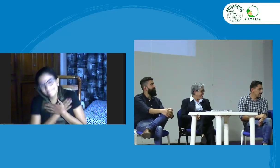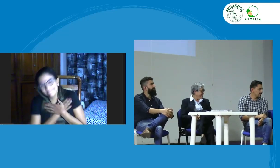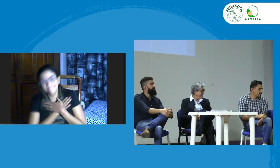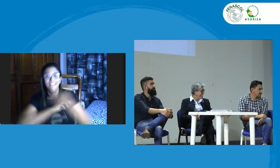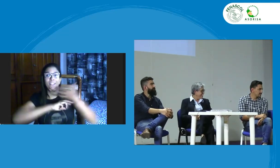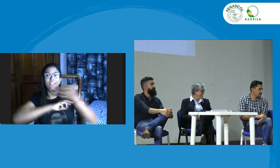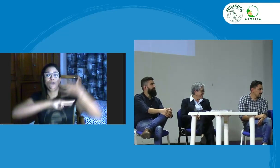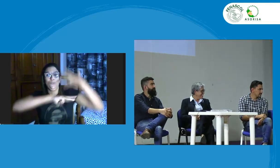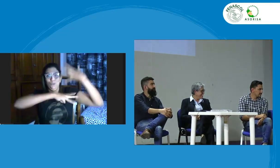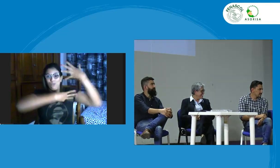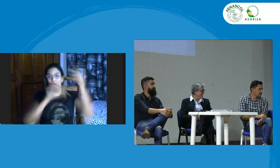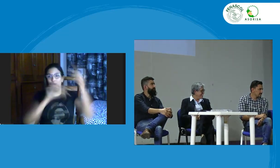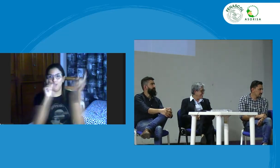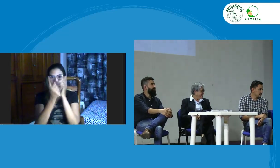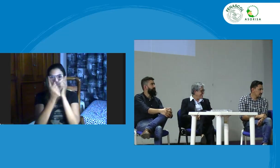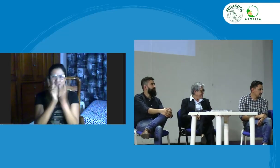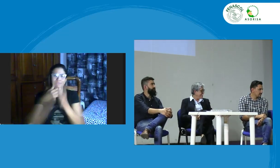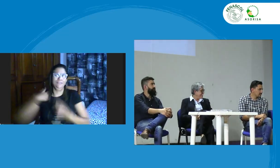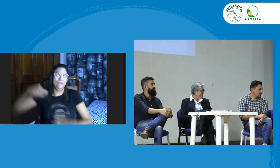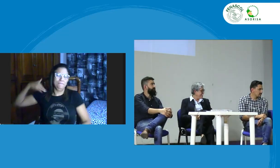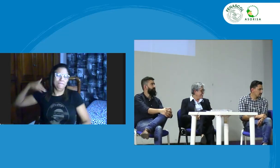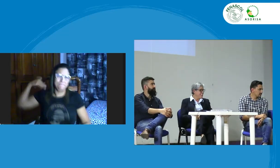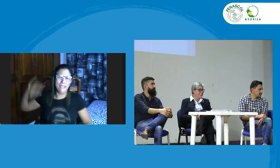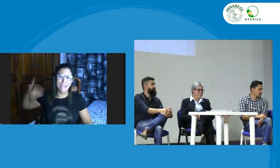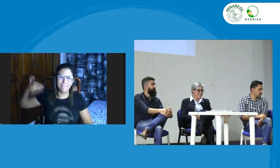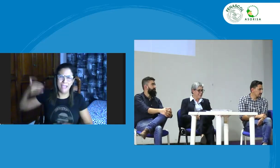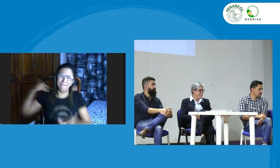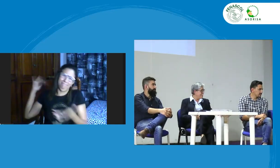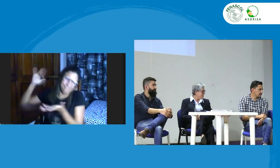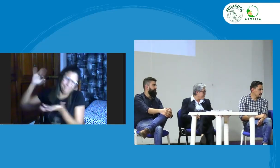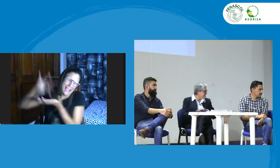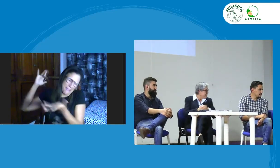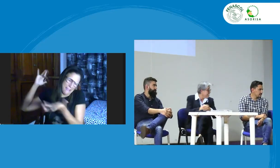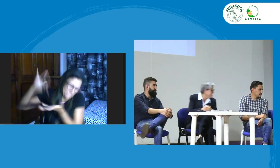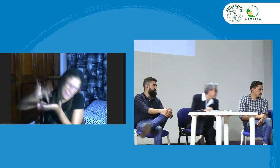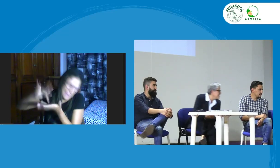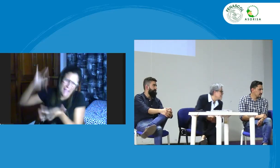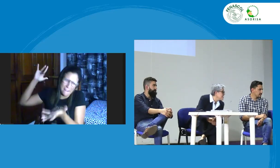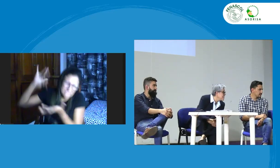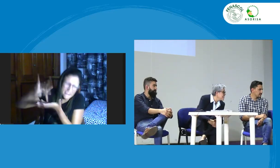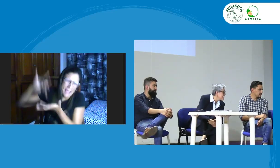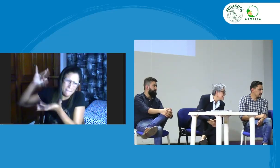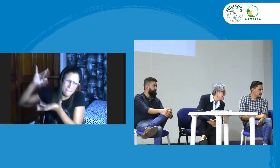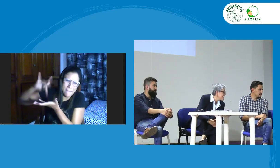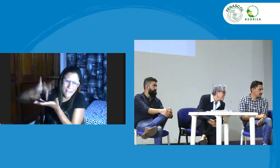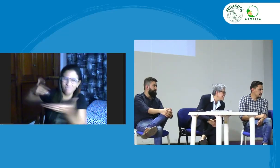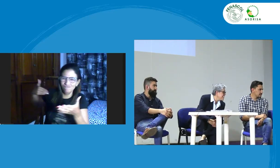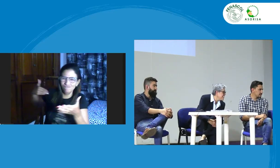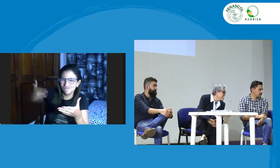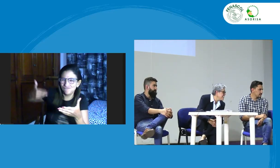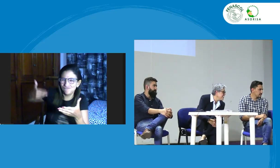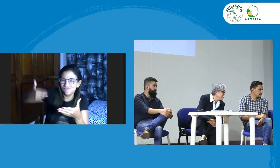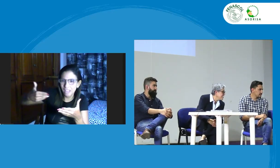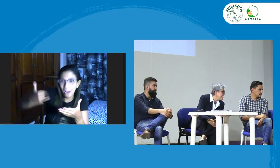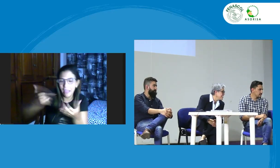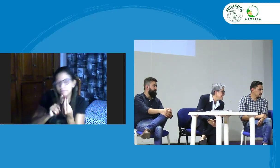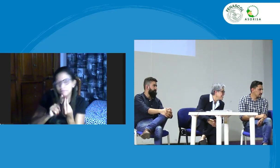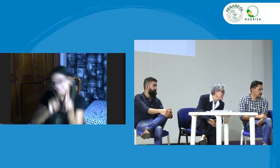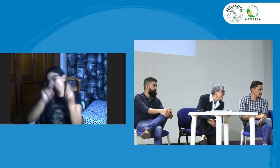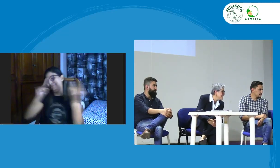que emoción el octavo encuentro yo he sido muy fiel a estos congresos